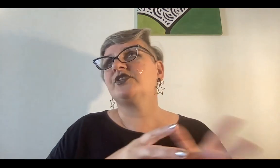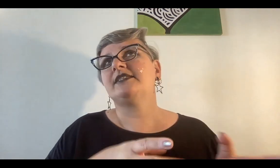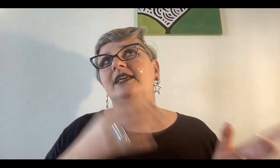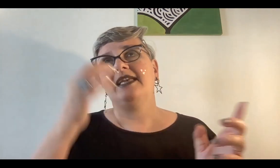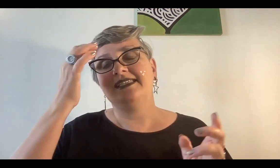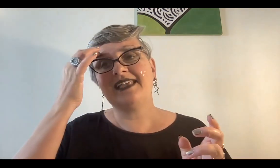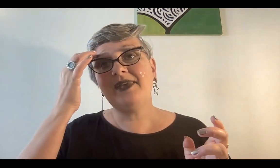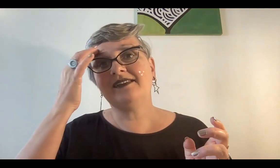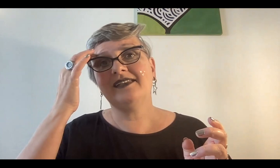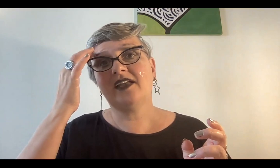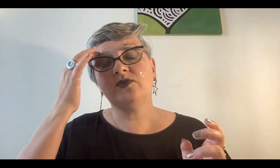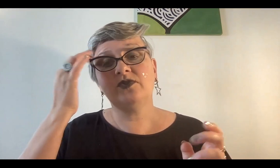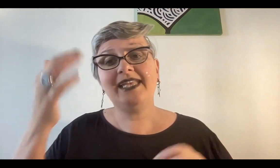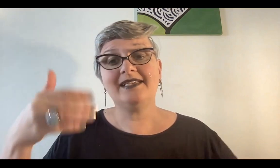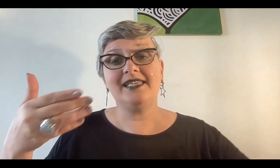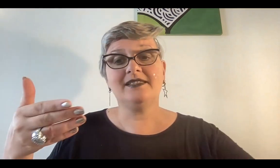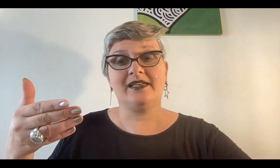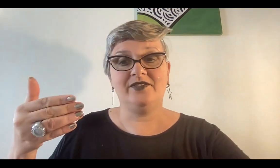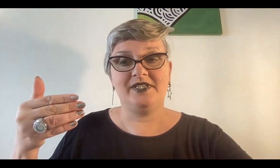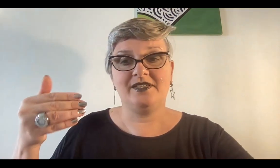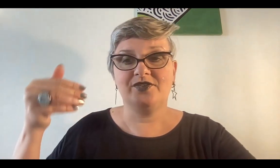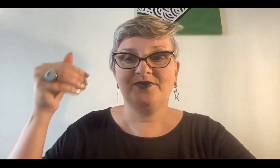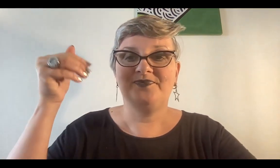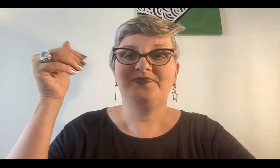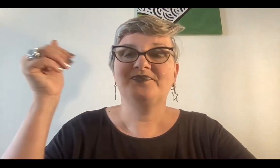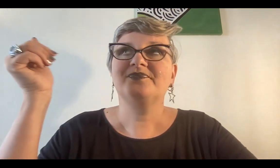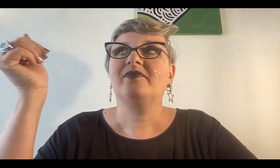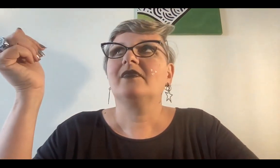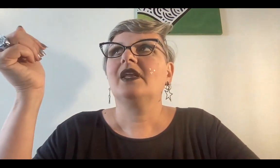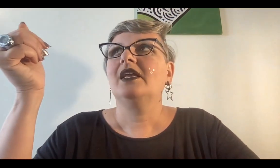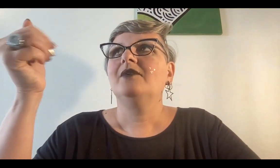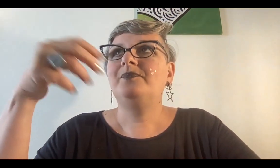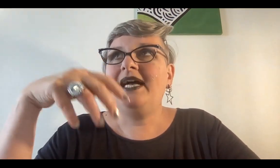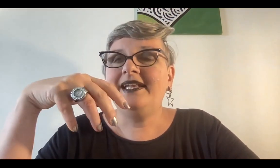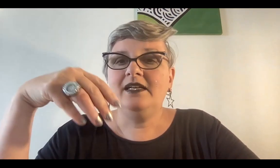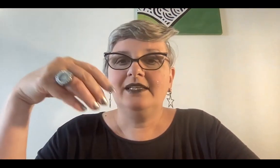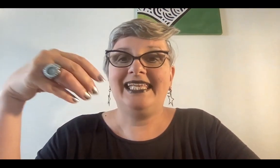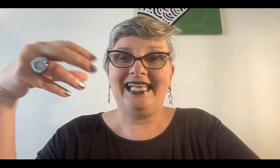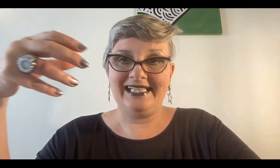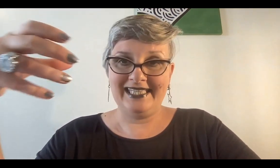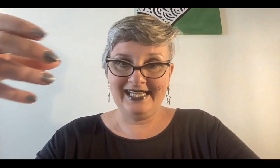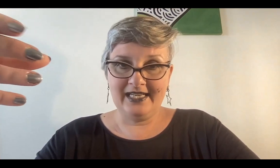Entonces, sabían de esta ruptura y hacían sacrificios para que la tierra,